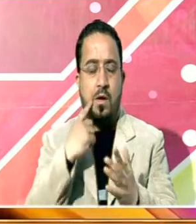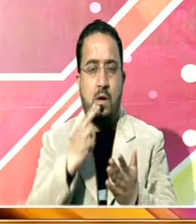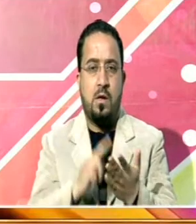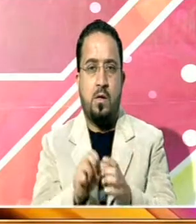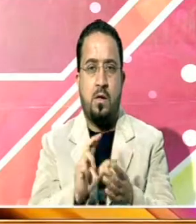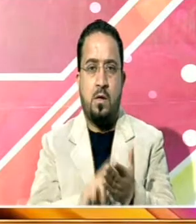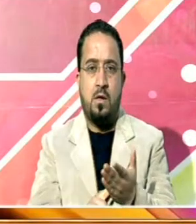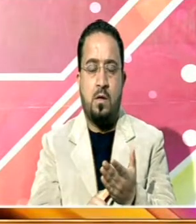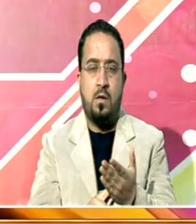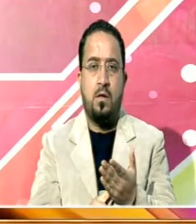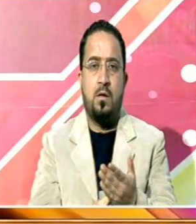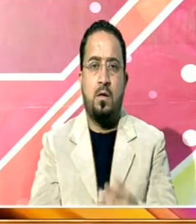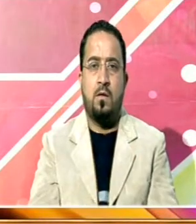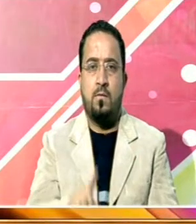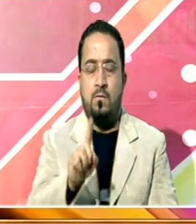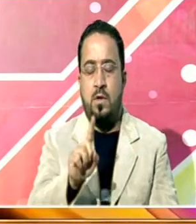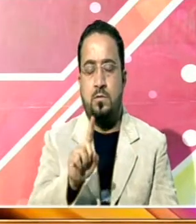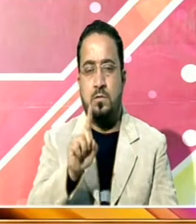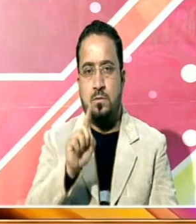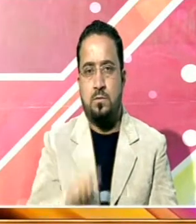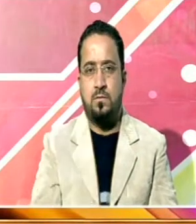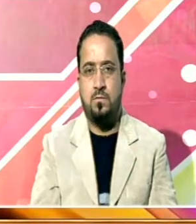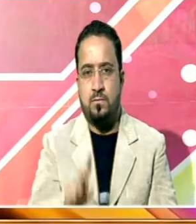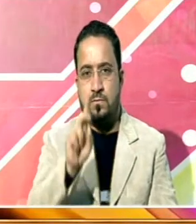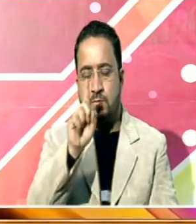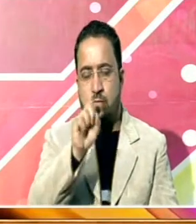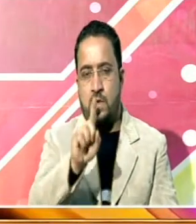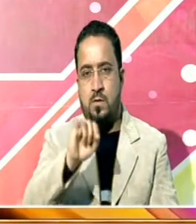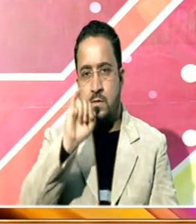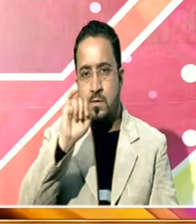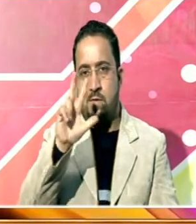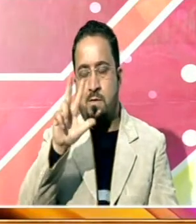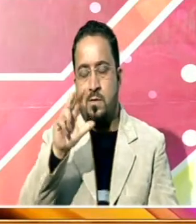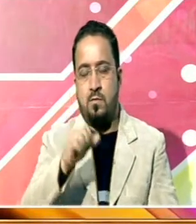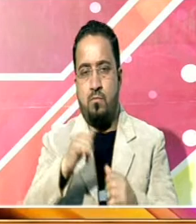ایک سو اٹھانوے بارتی شہریوں کو لے کر چوتھی پرواز